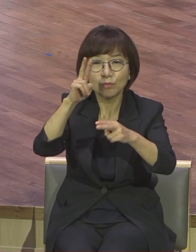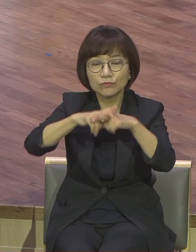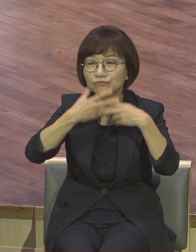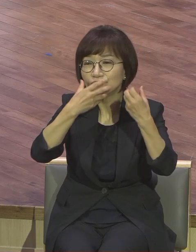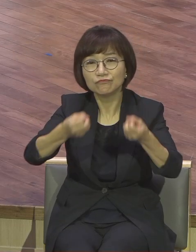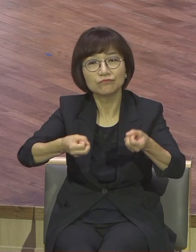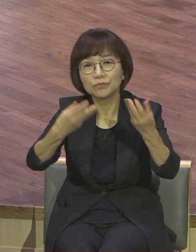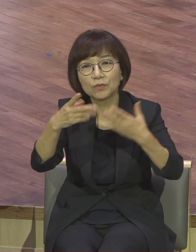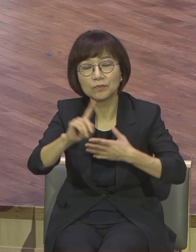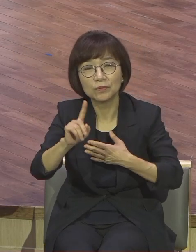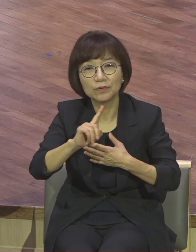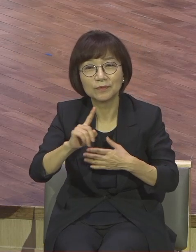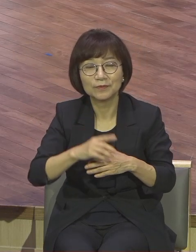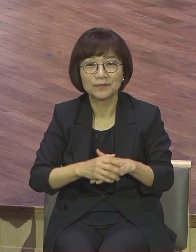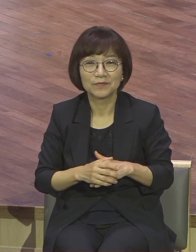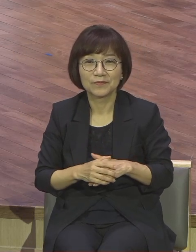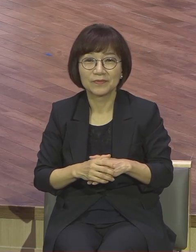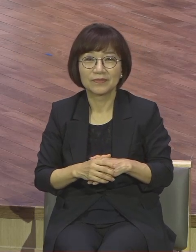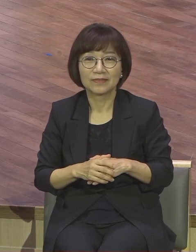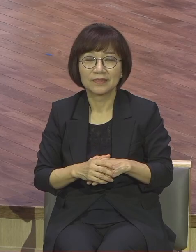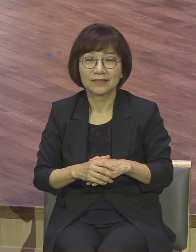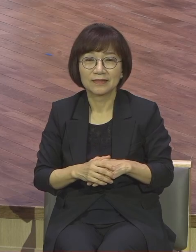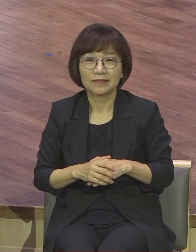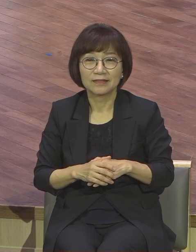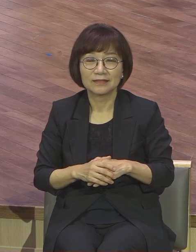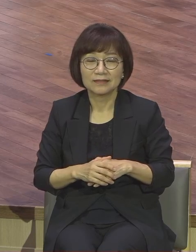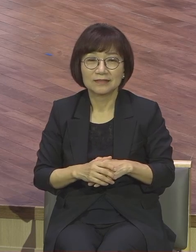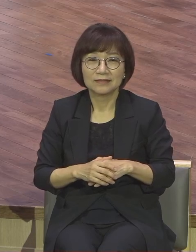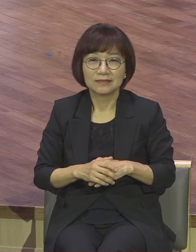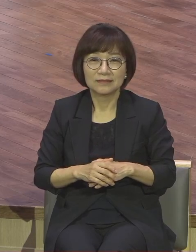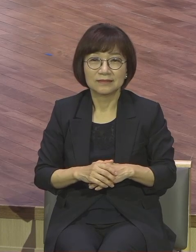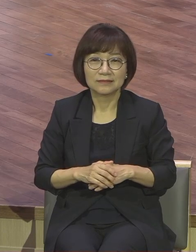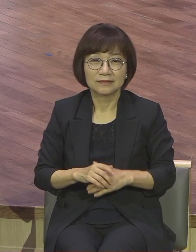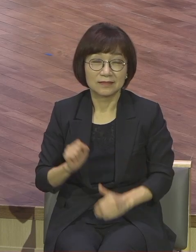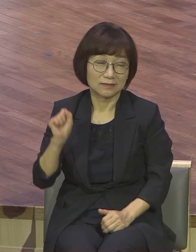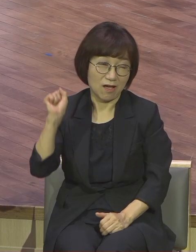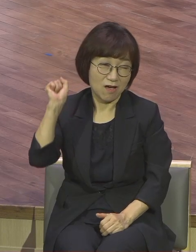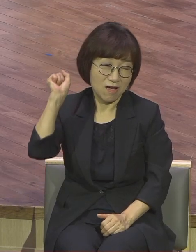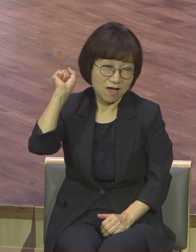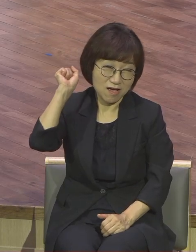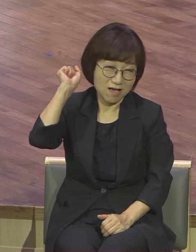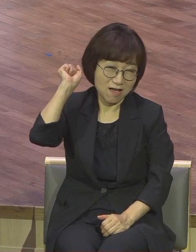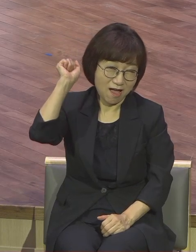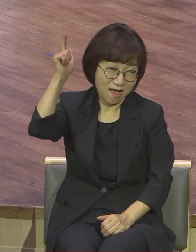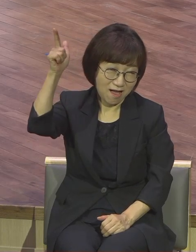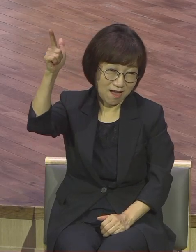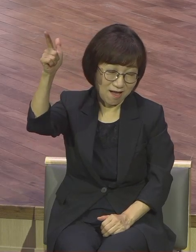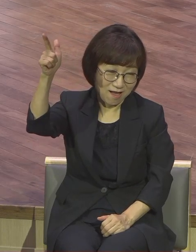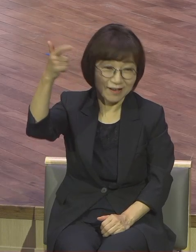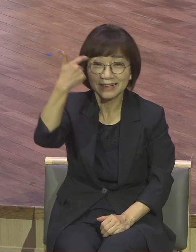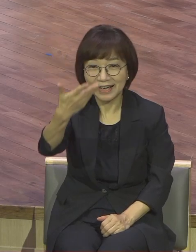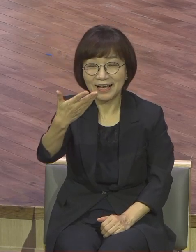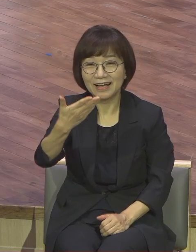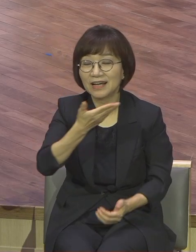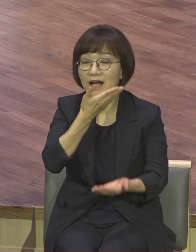보배 구만리 장청에 있는 멀리 보이는 소리 같습니까 보좌의 축복을 누리는 비결